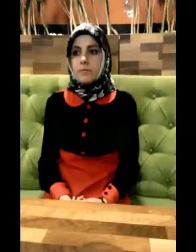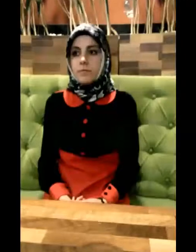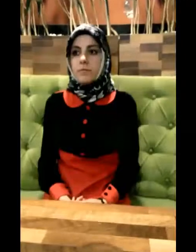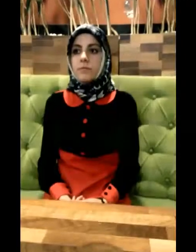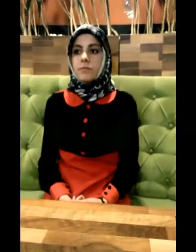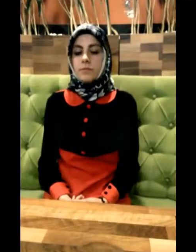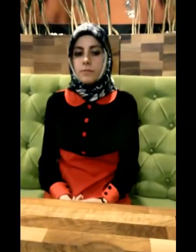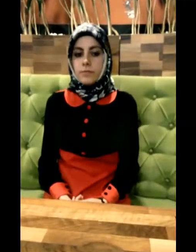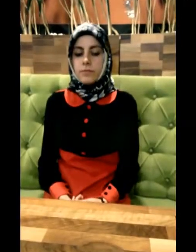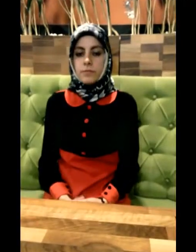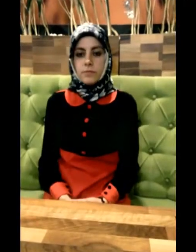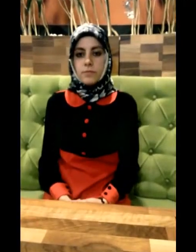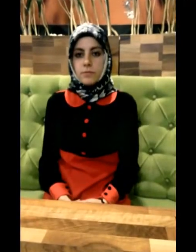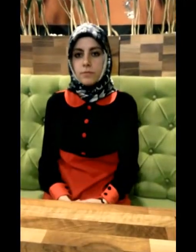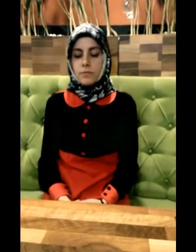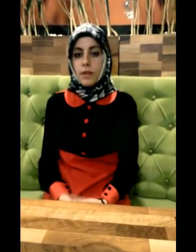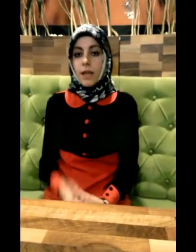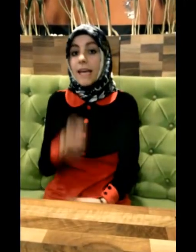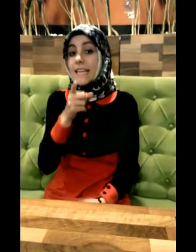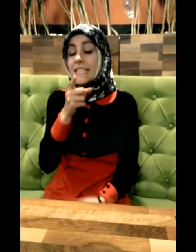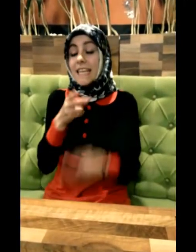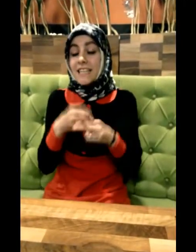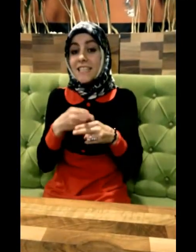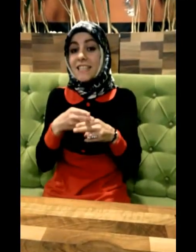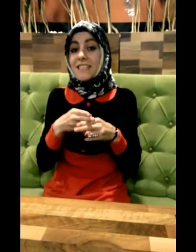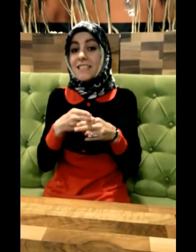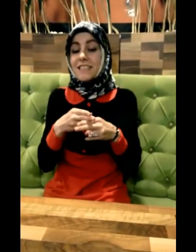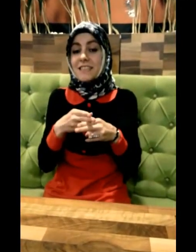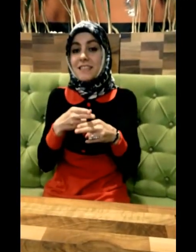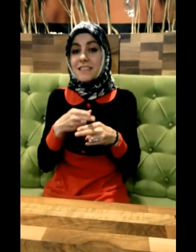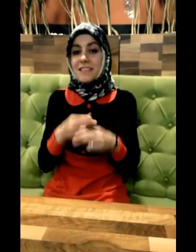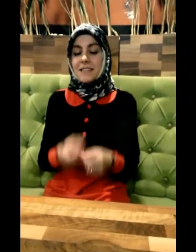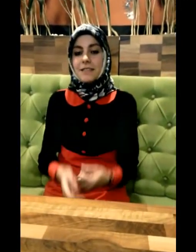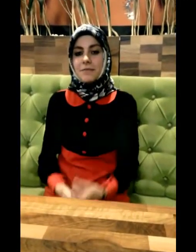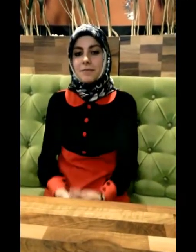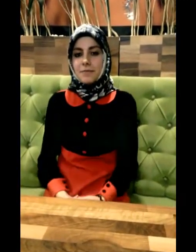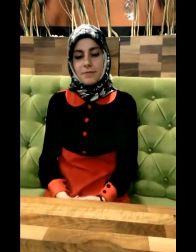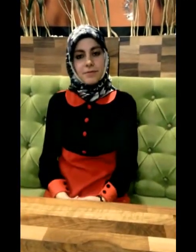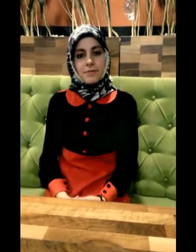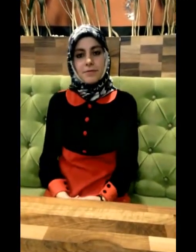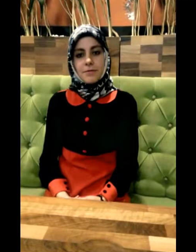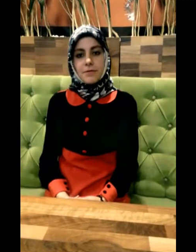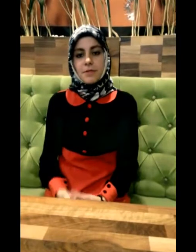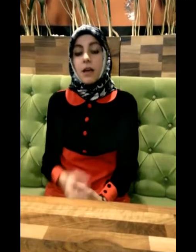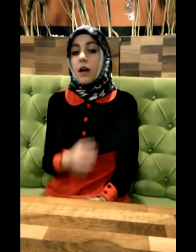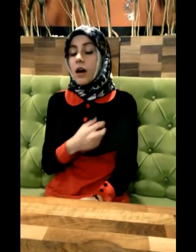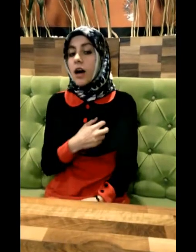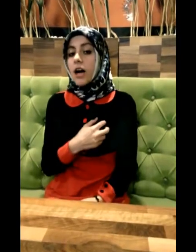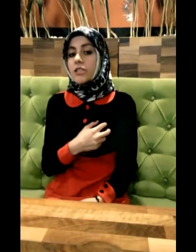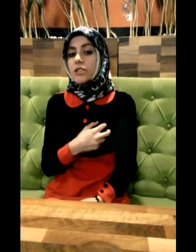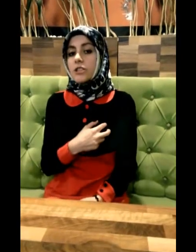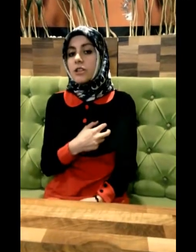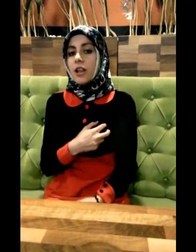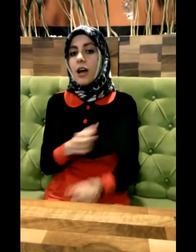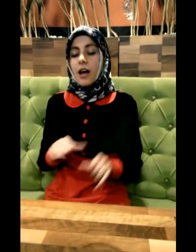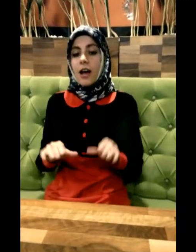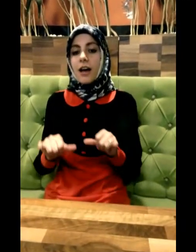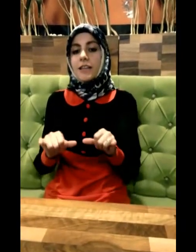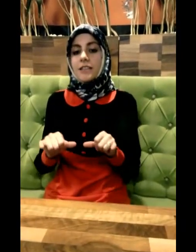Senin adın aşkla aynı değil,